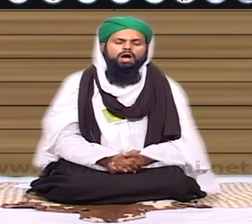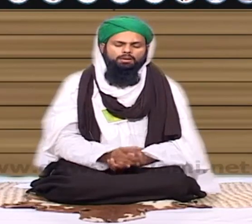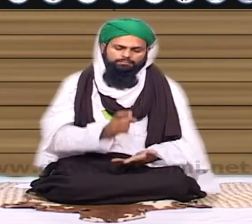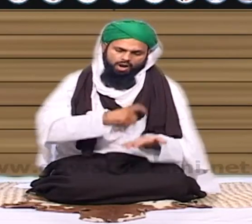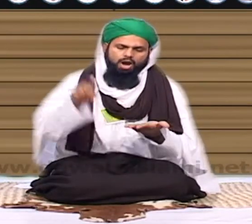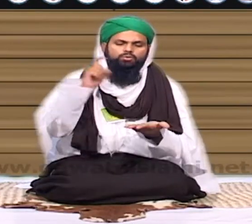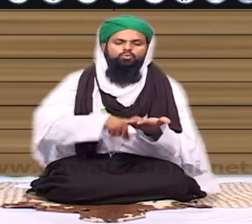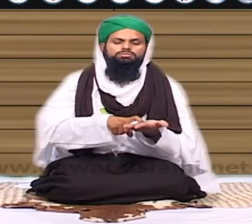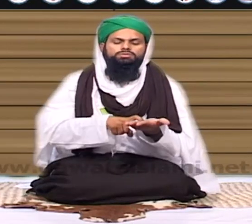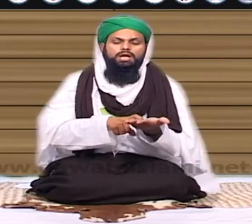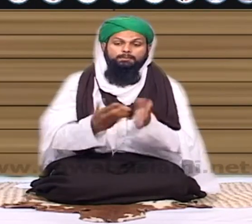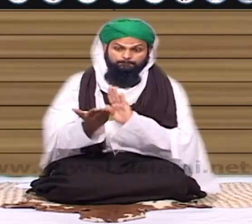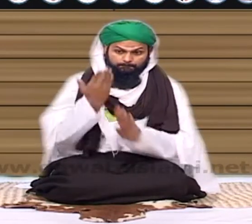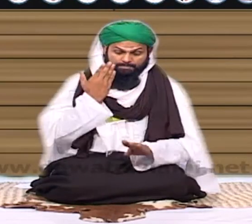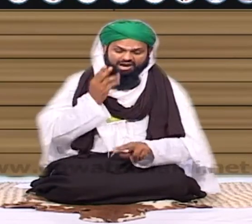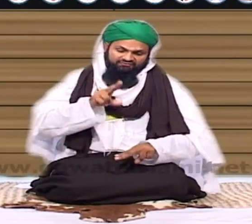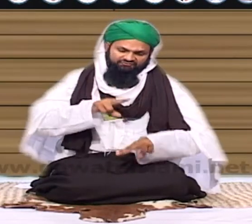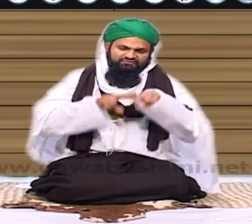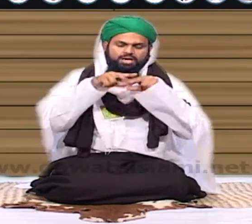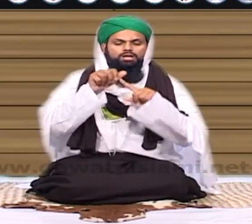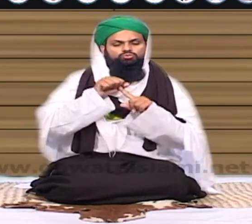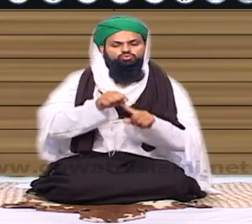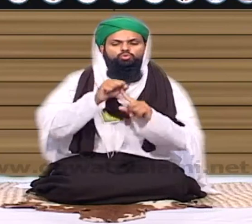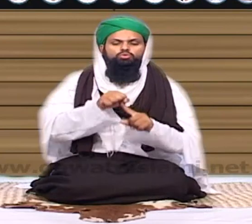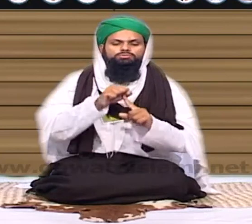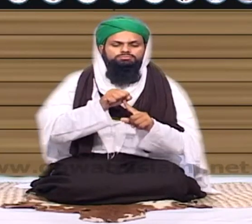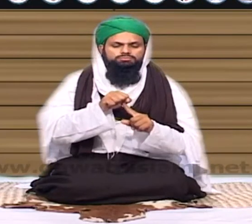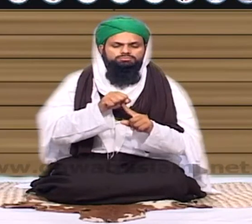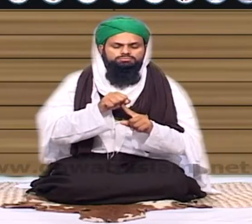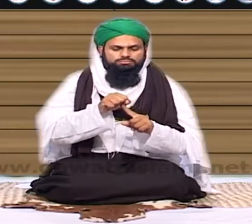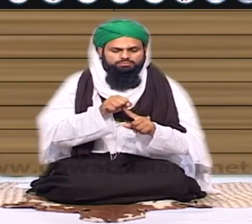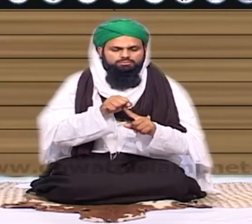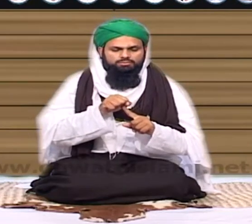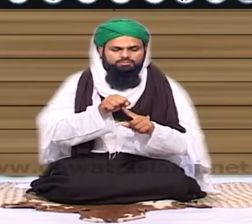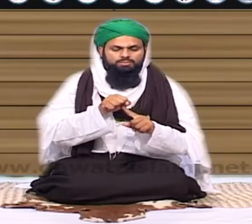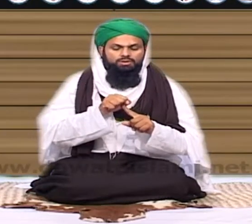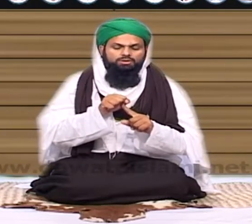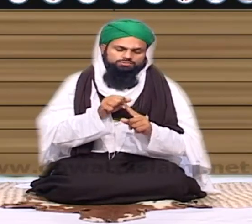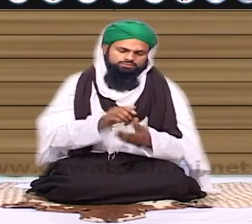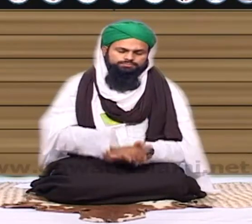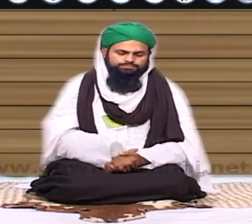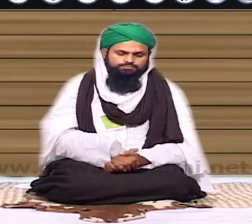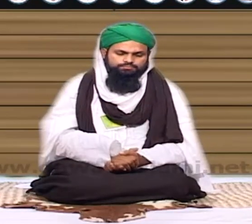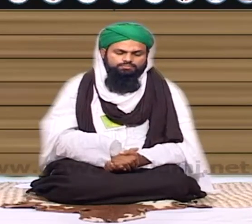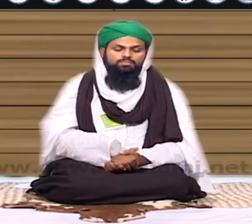اجرت پر جب بھی کرائیں تو تے کرنا ضروری ہے بغیر تے کی ناجائز ہے یہ آپ سوئیے دونوں طرف ناجائز